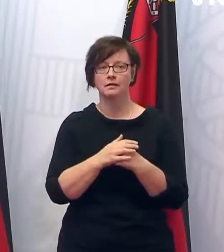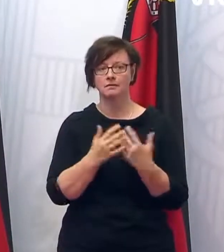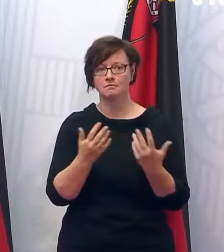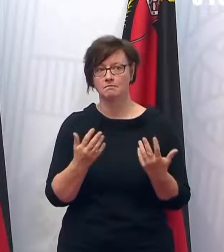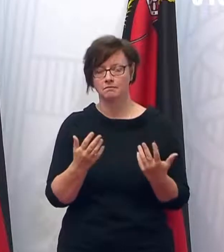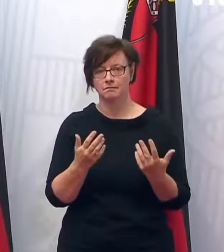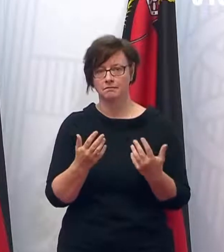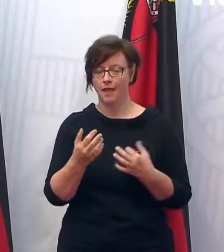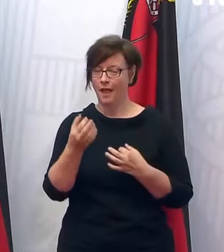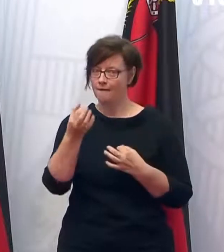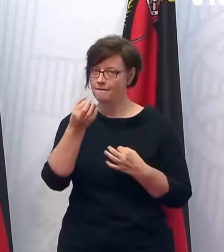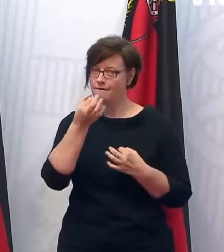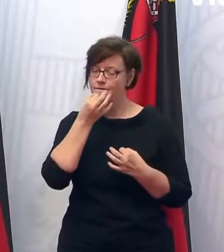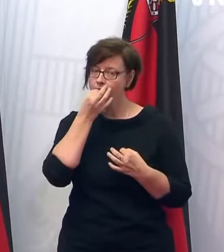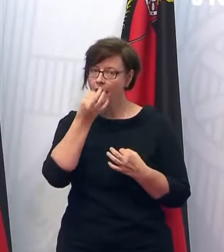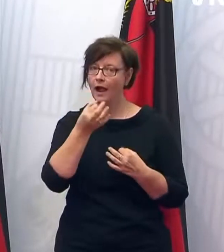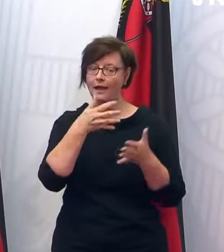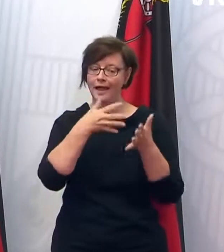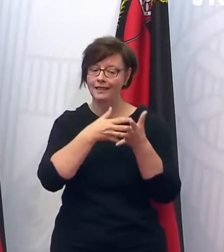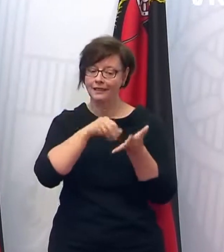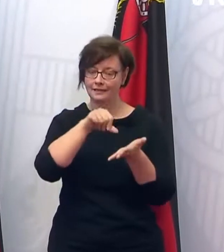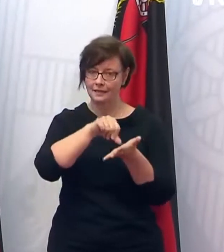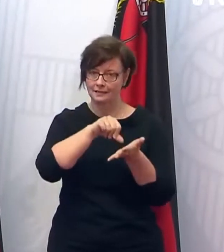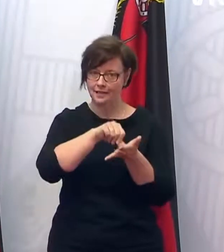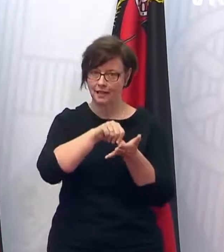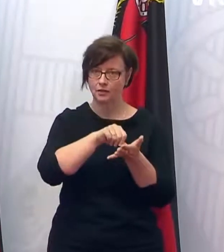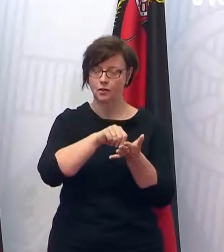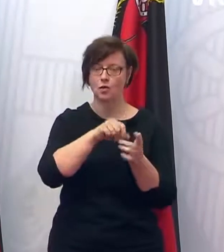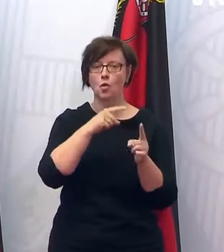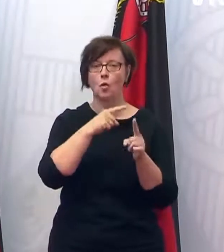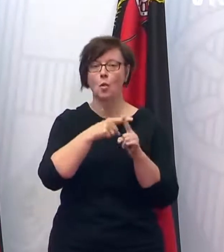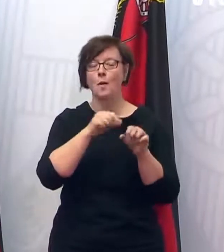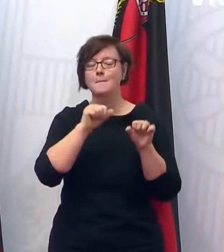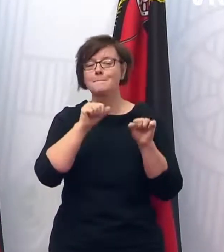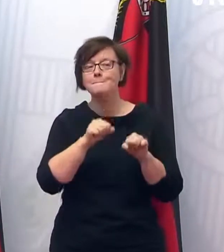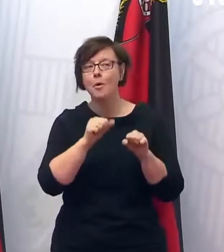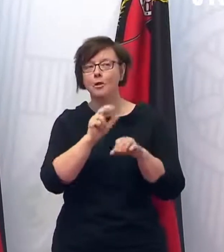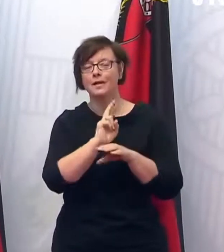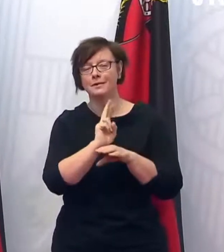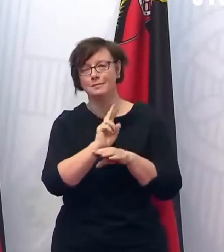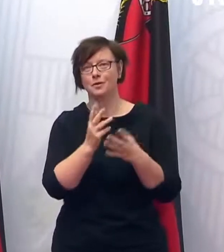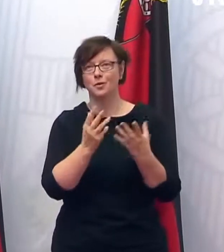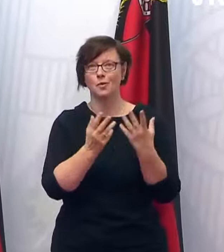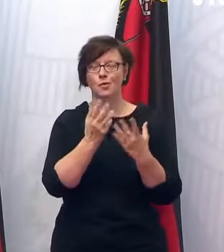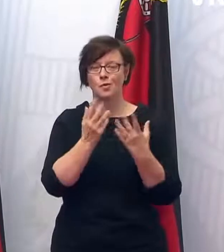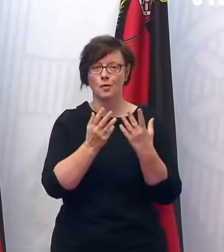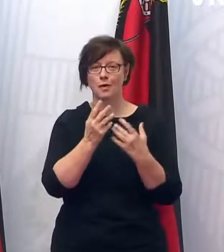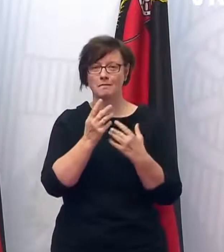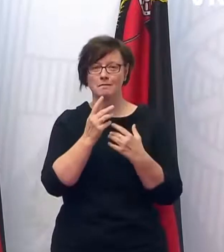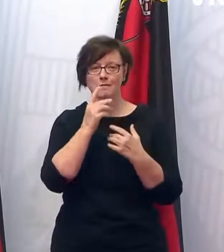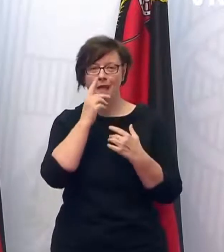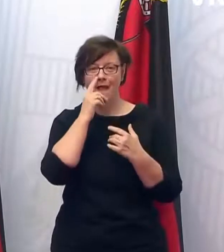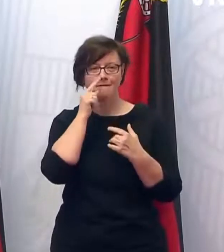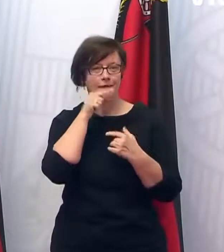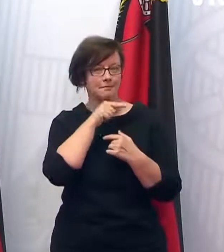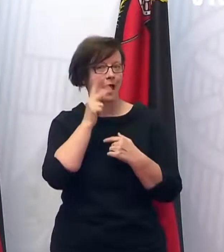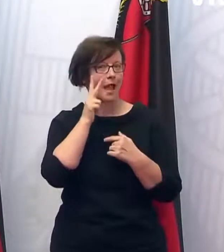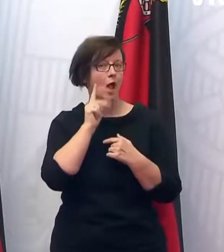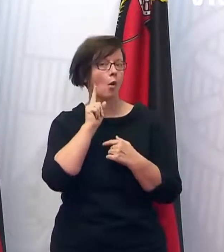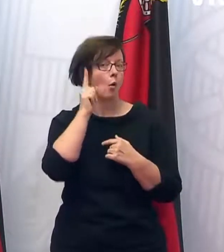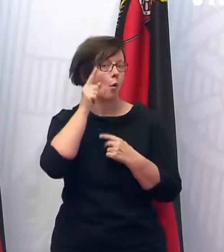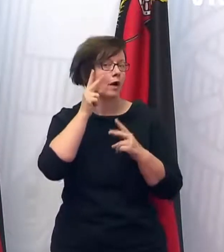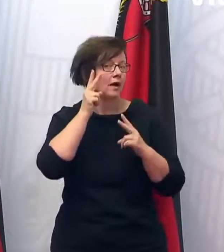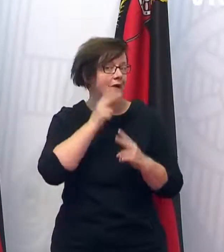Die Frage nach den Testzentren und dem möglichen Betrug, Hoch, wenn ich Sie jetzt richtig verstanden